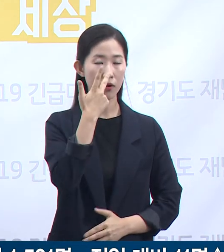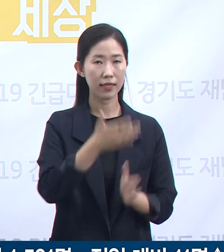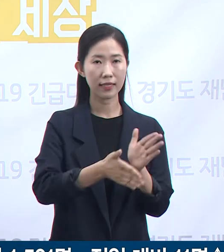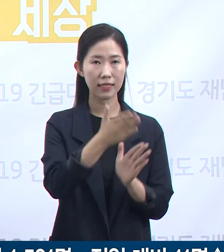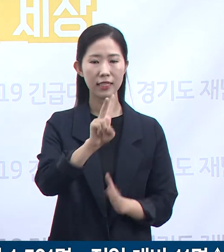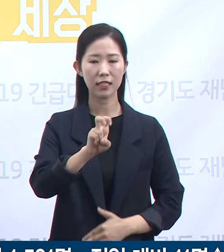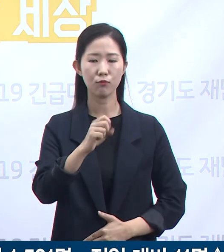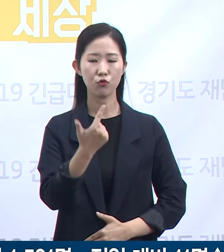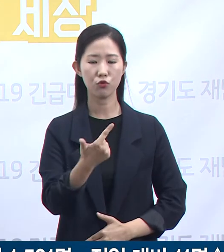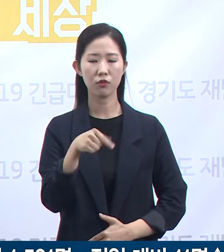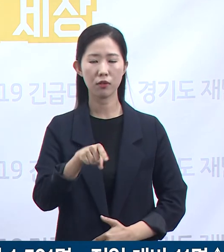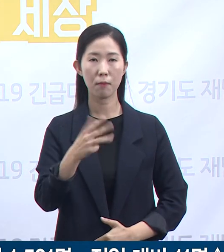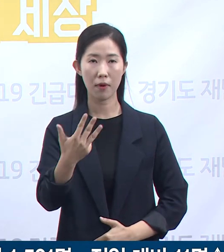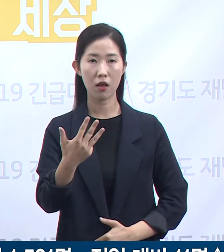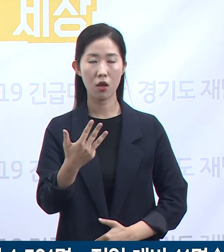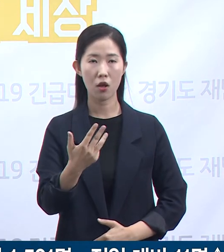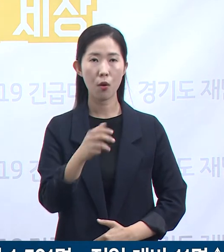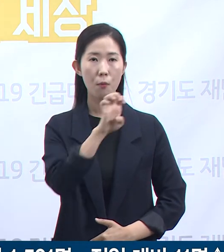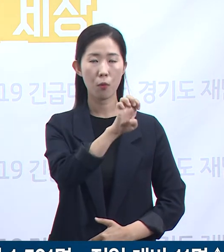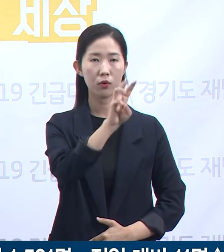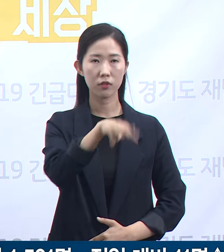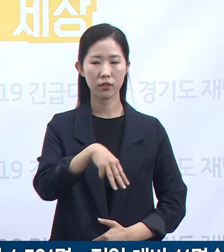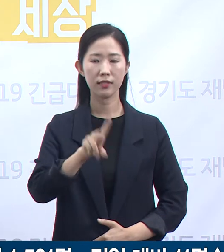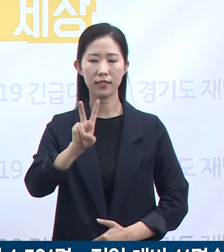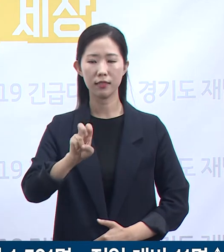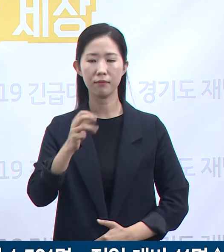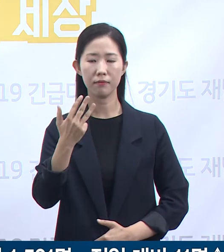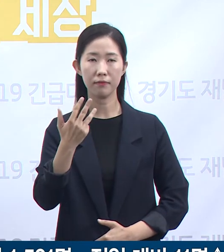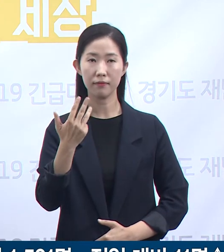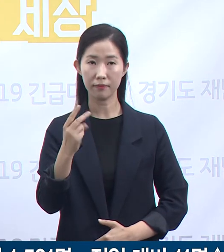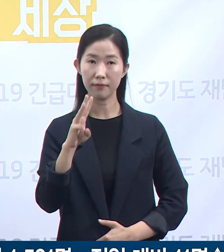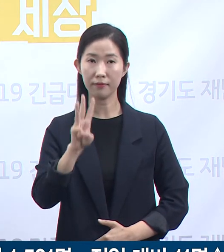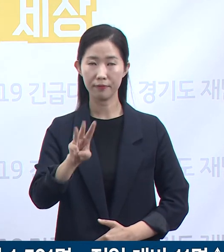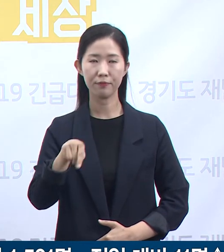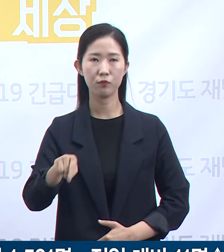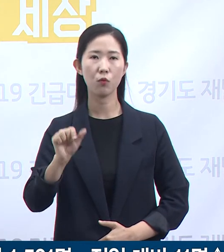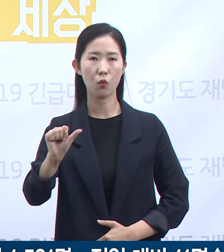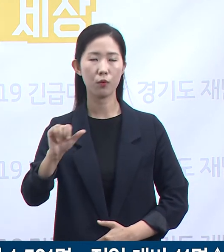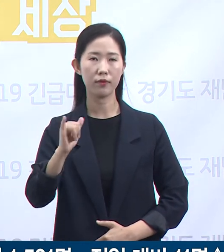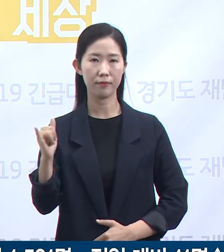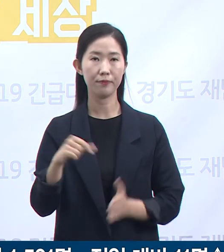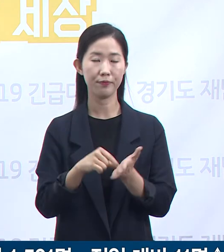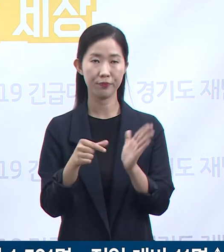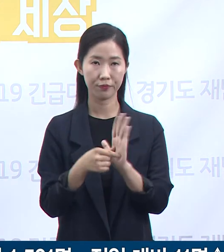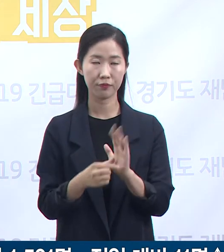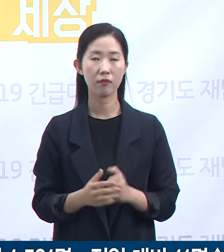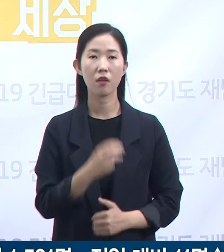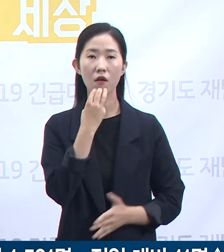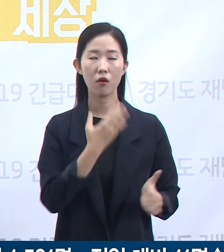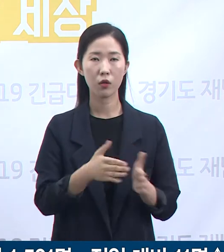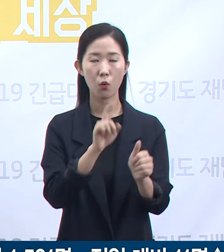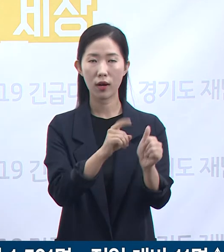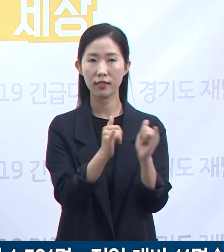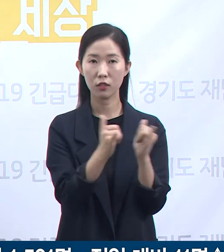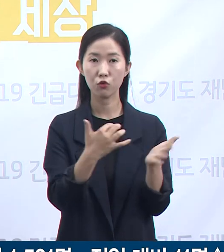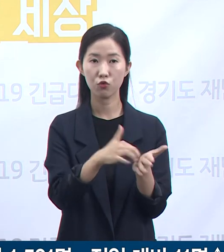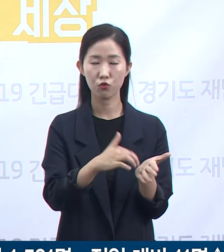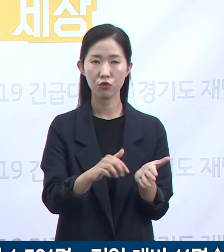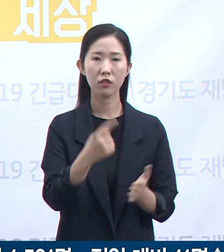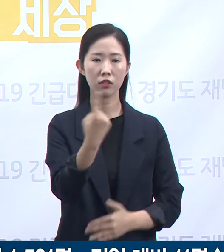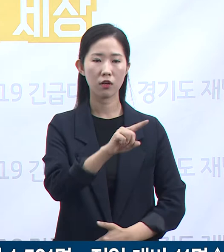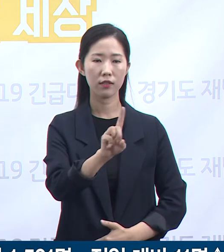.8명, 포천시 23.5명 순입니다. 경기도 확진자 중 1,312명은 퇴원하였고